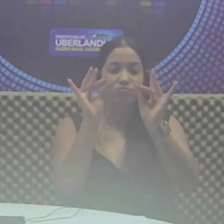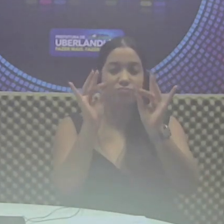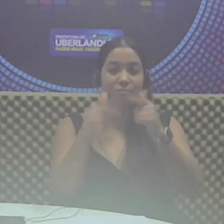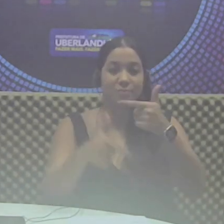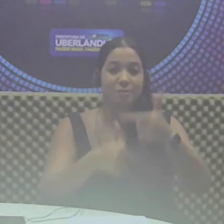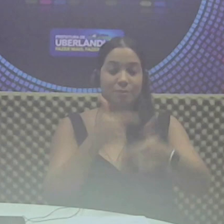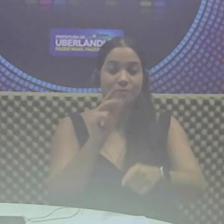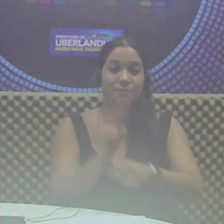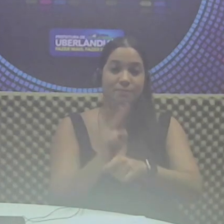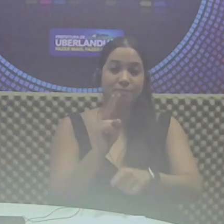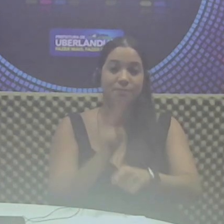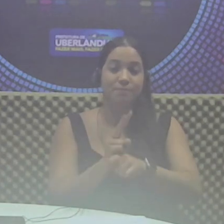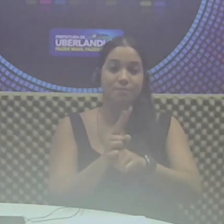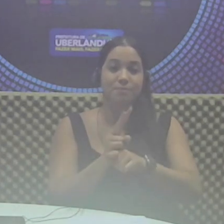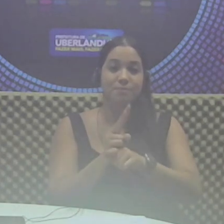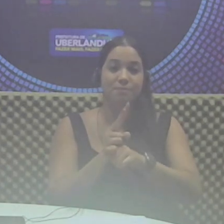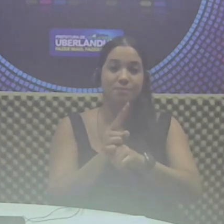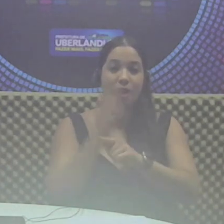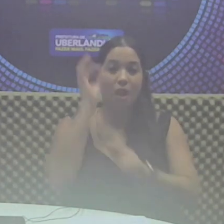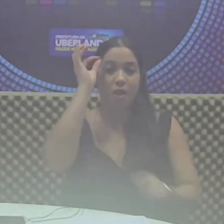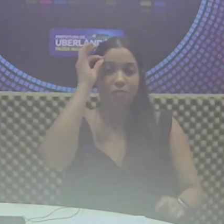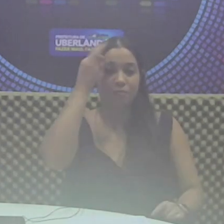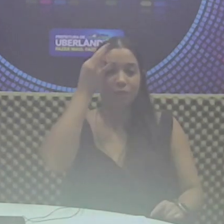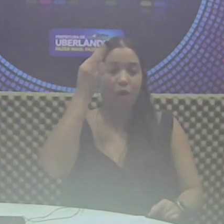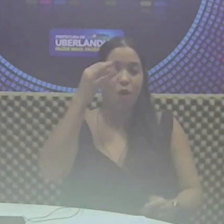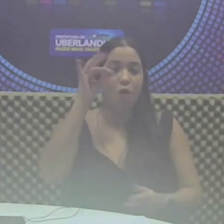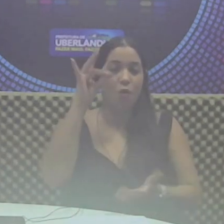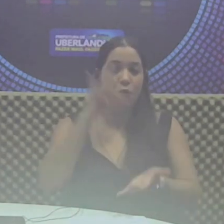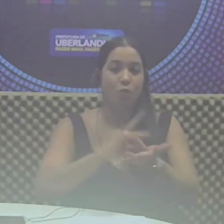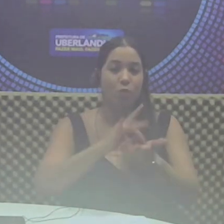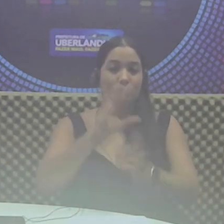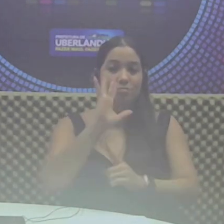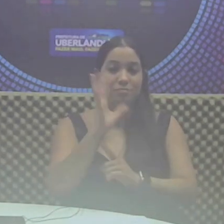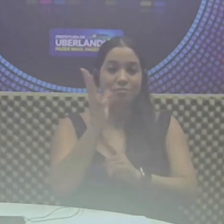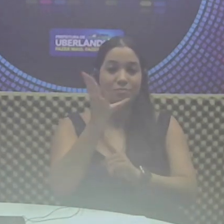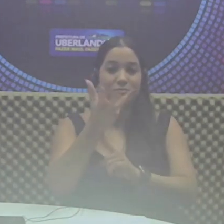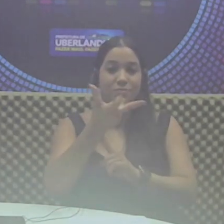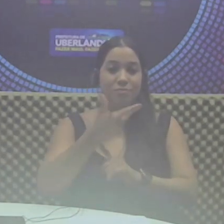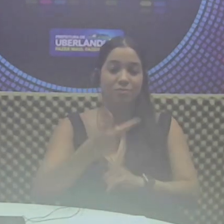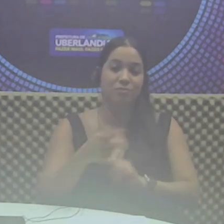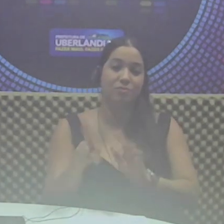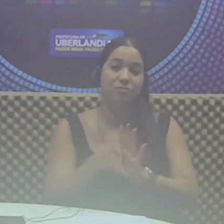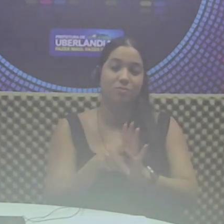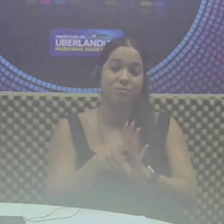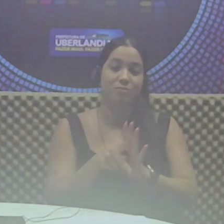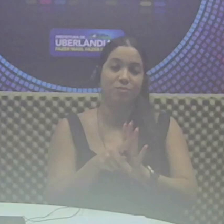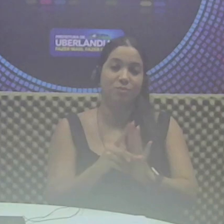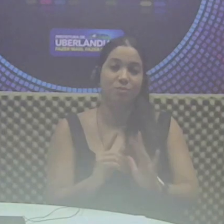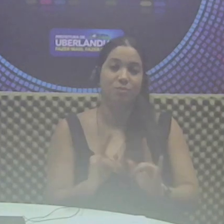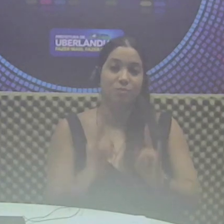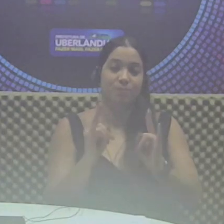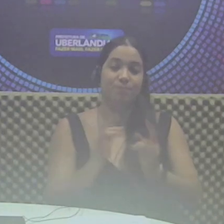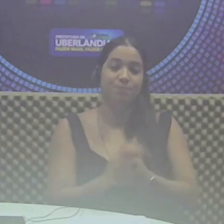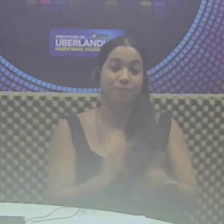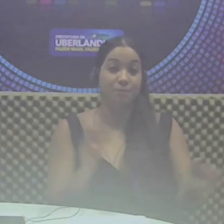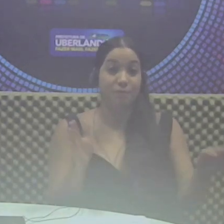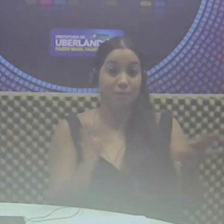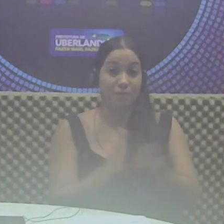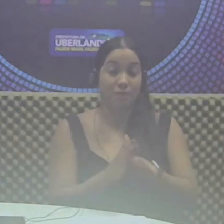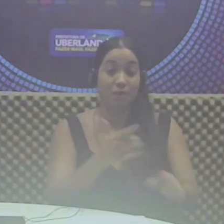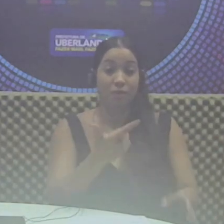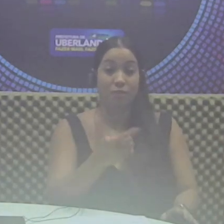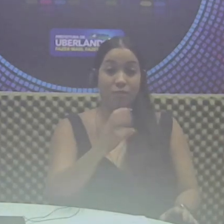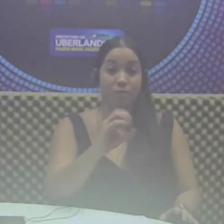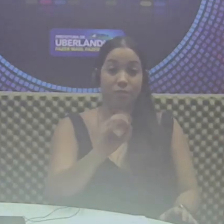preservar a autenticidade e originalidade dos elementos construtivos. Até o momento, 20